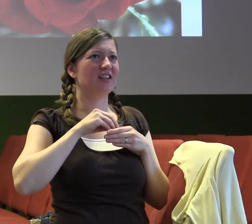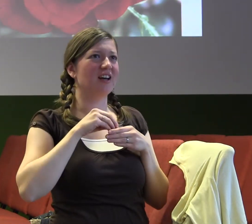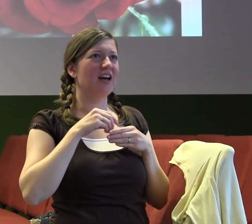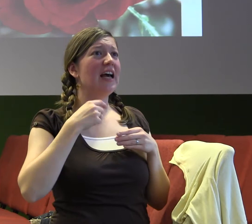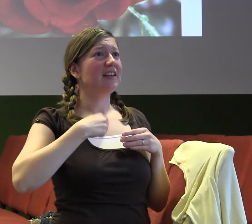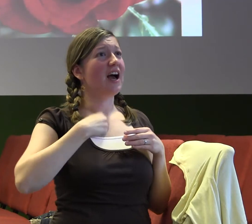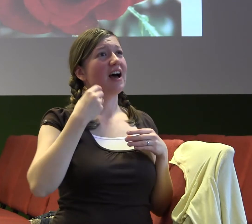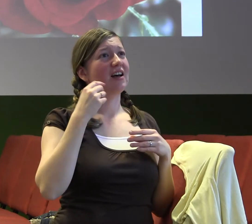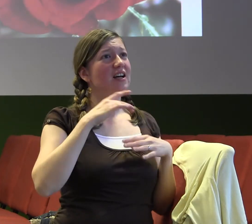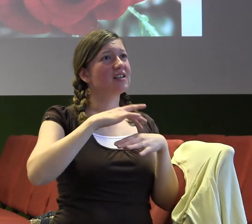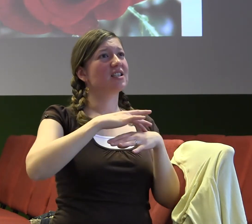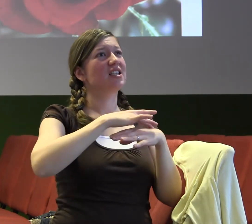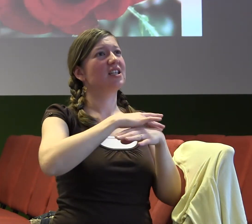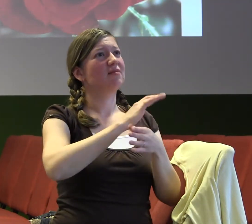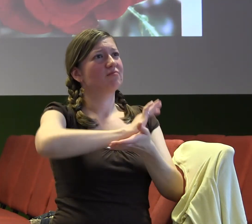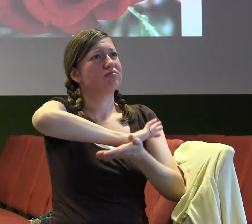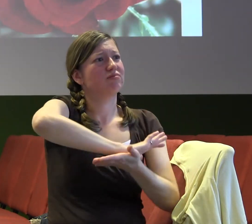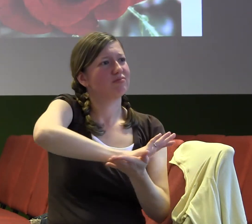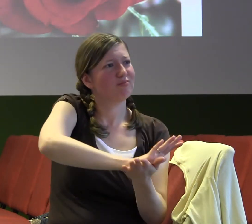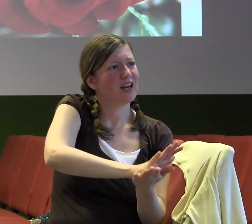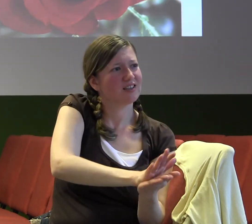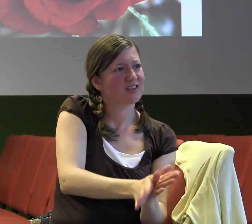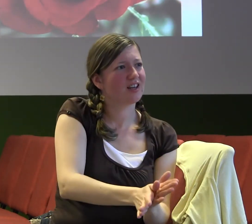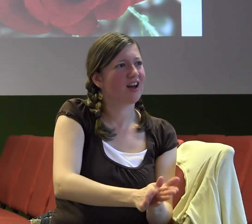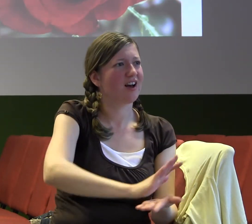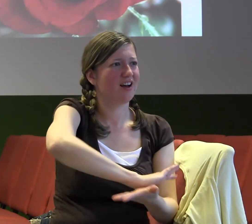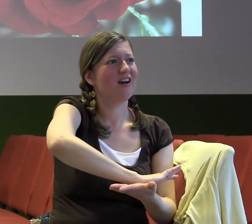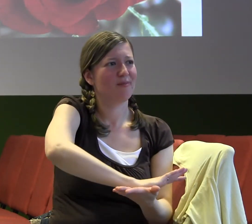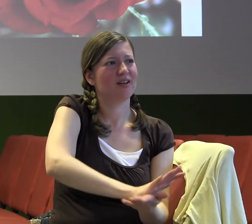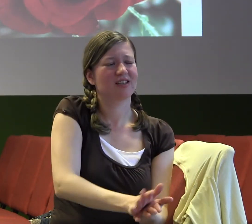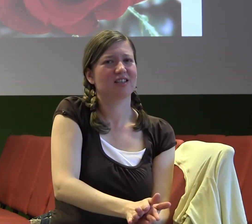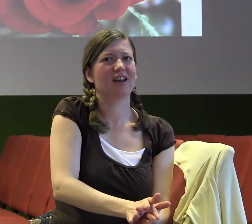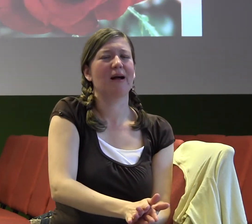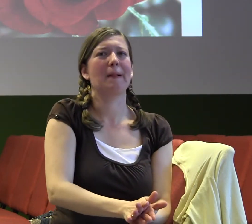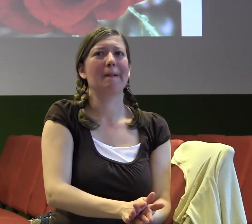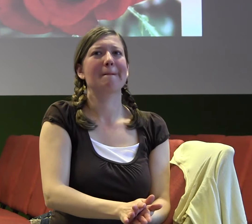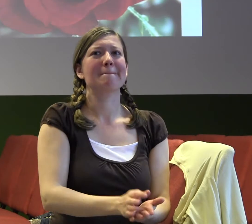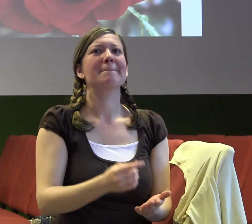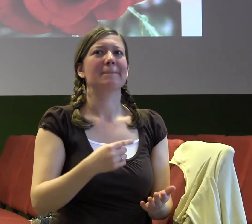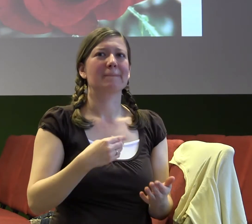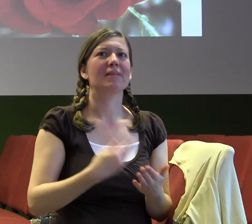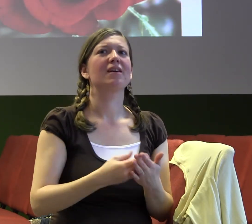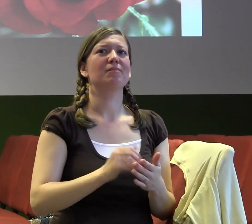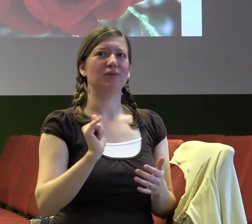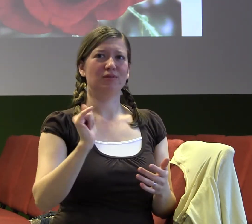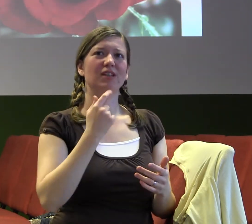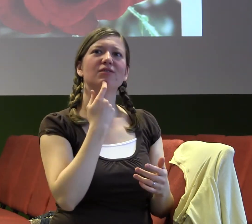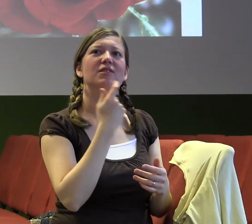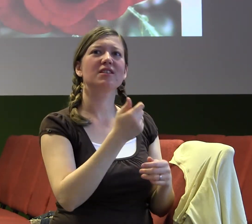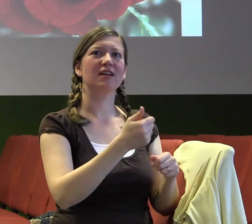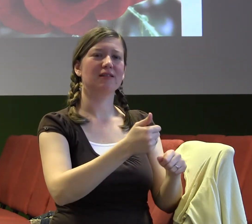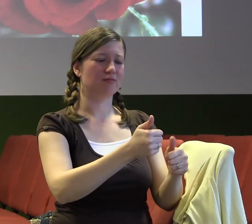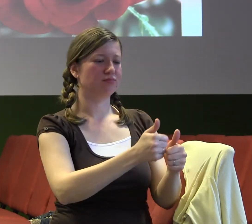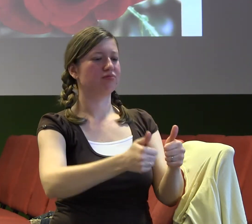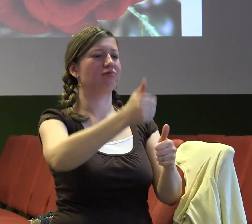špatně, nebo si náhodou doma na chvilku sednu a teď přijde někdo domů, takže nevstanu, jakože něco dělám, neodpočívám, neodpočívám. To